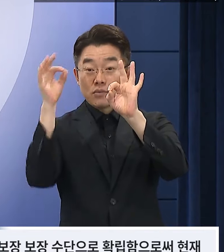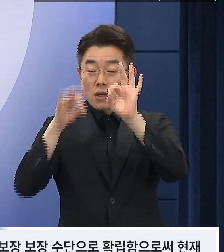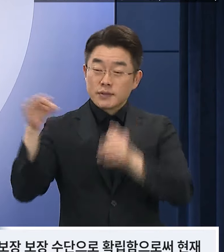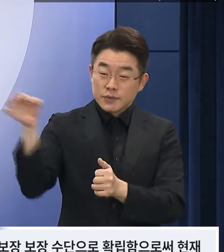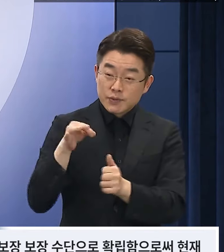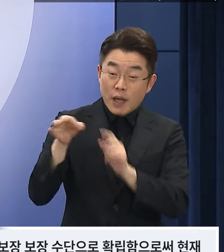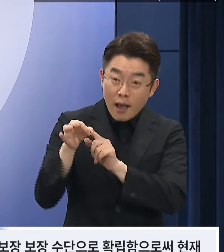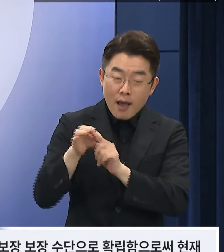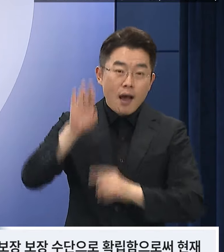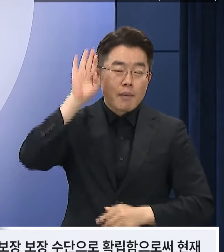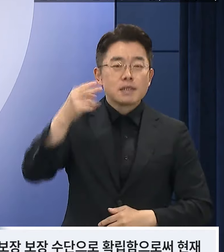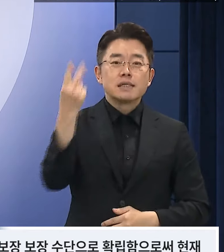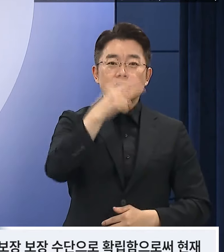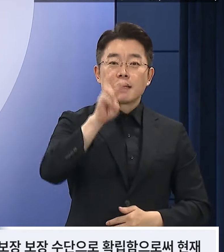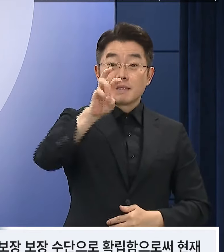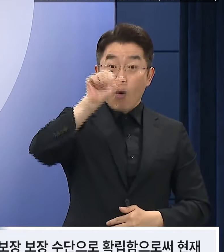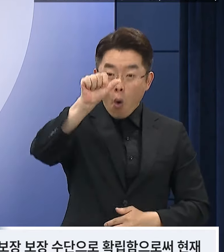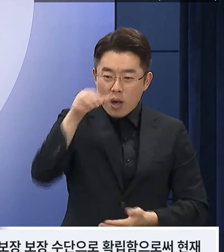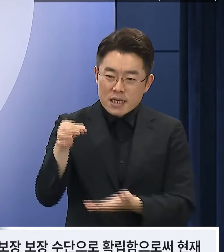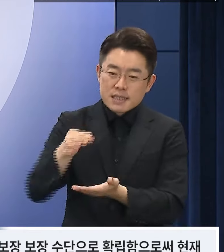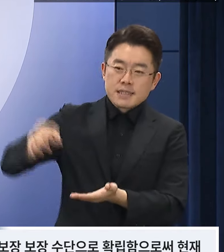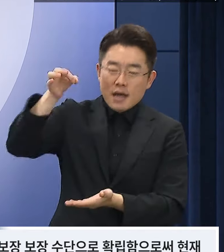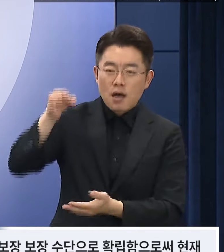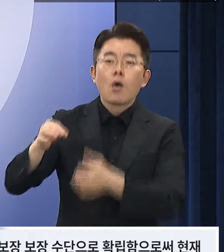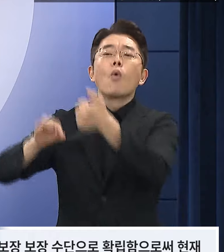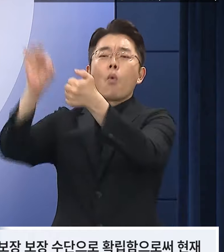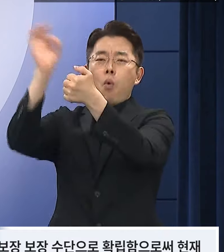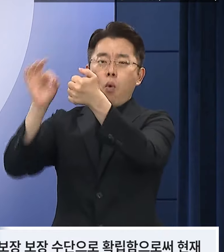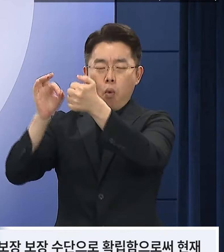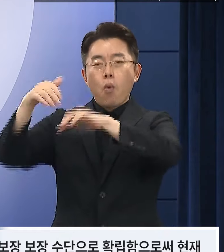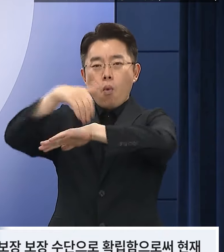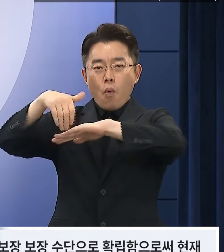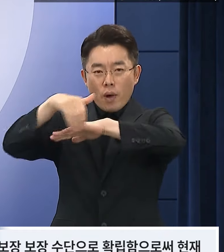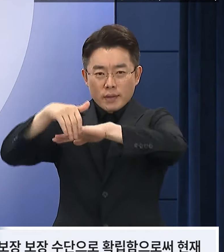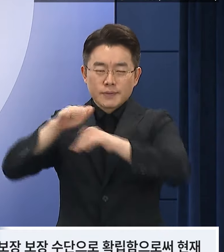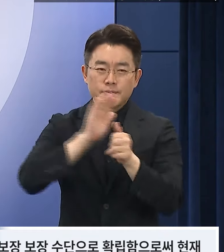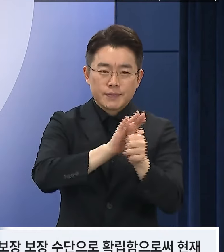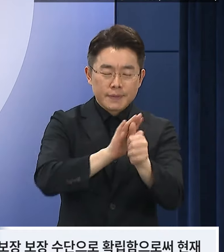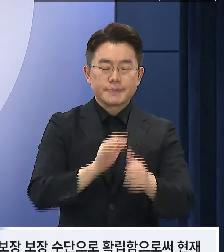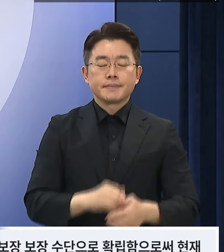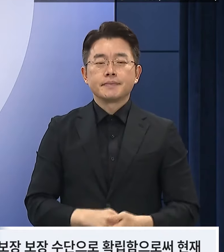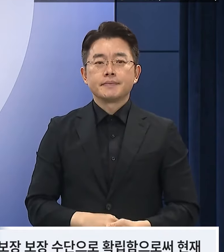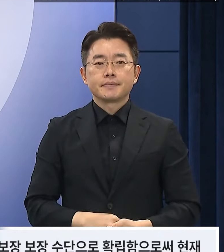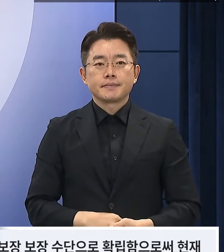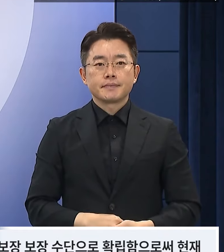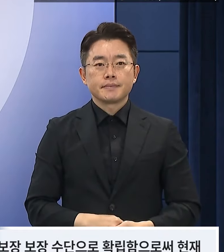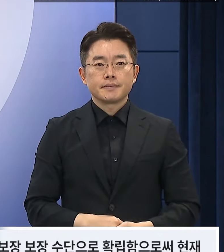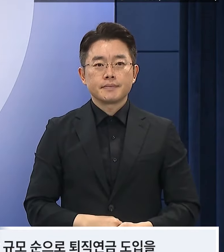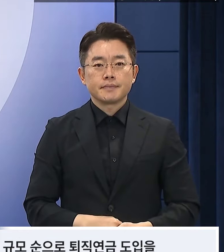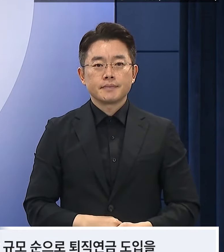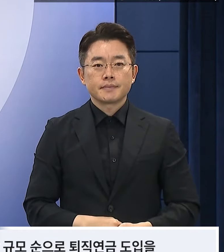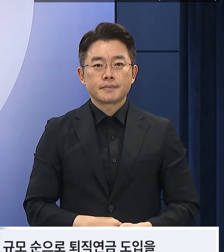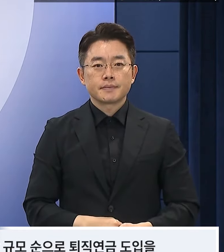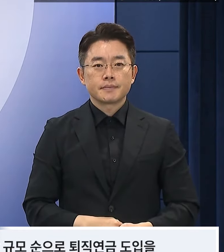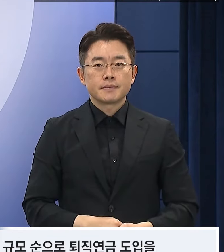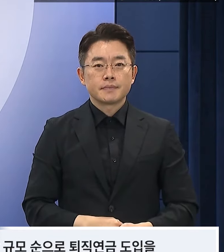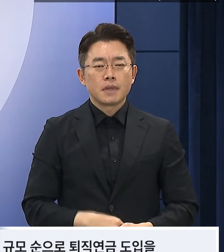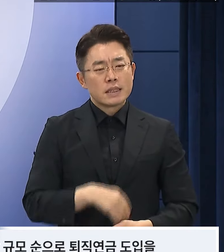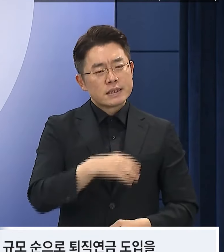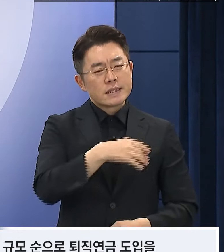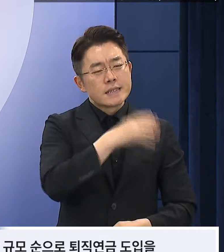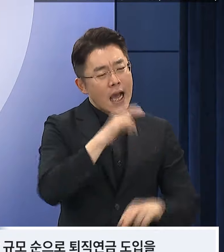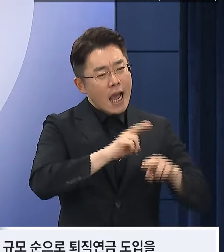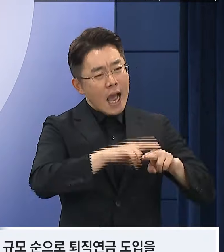2035년 50%까지 높일 수 있도록 노력해 나가겠습니다. 퇴직금보다는